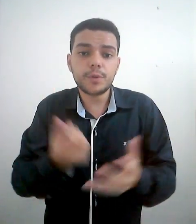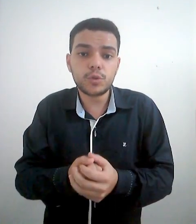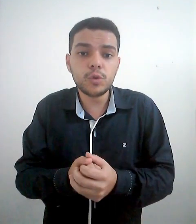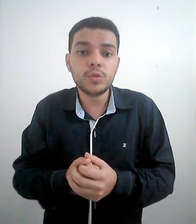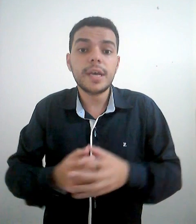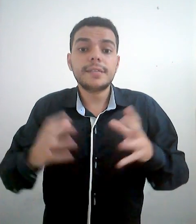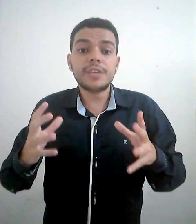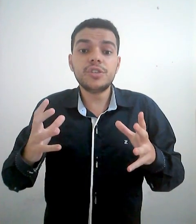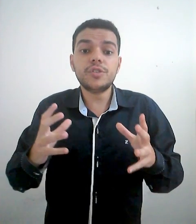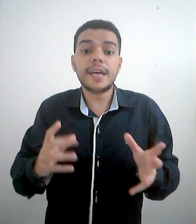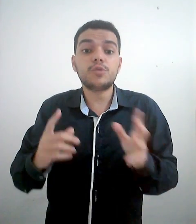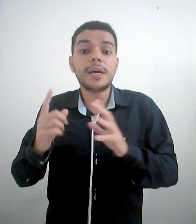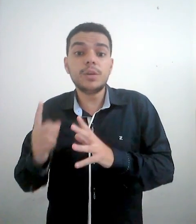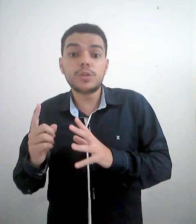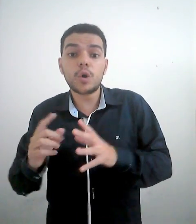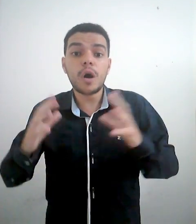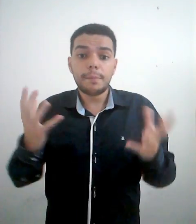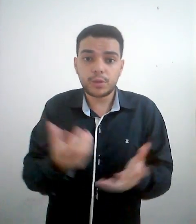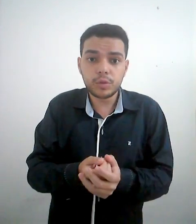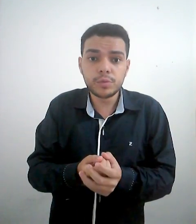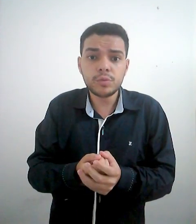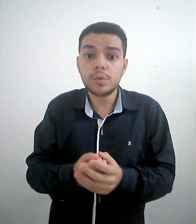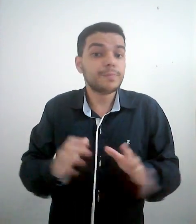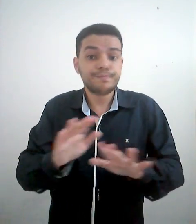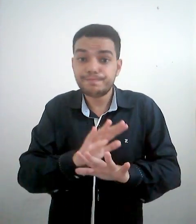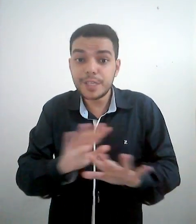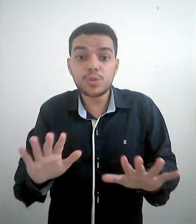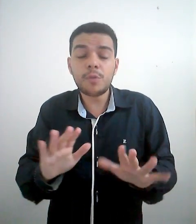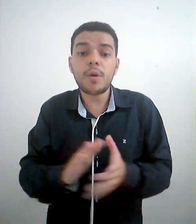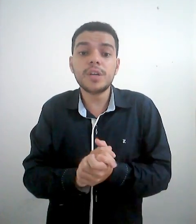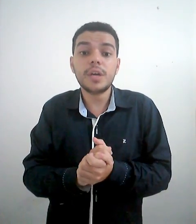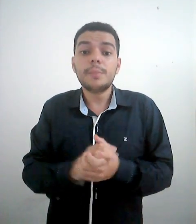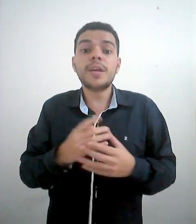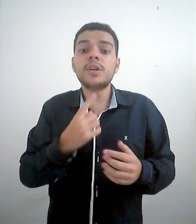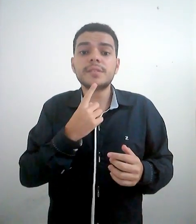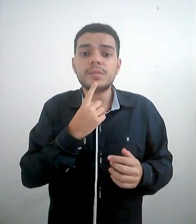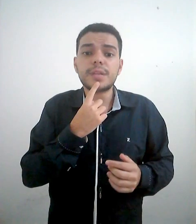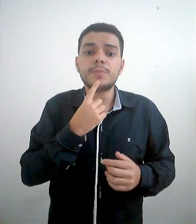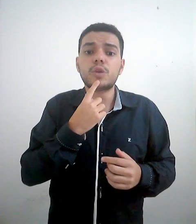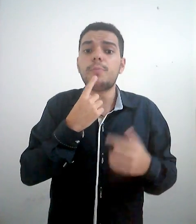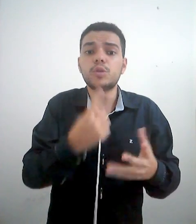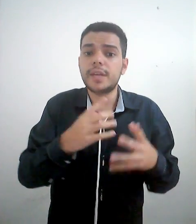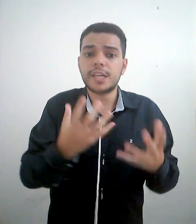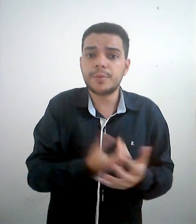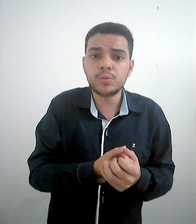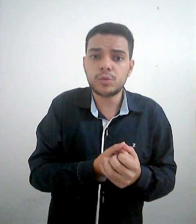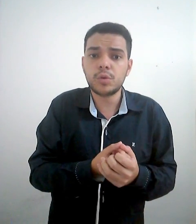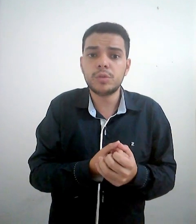para os surdos se a gente tivesse uma língua só para todo mundo? Isso não pode. Por que nós não temos só o português para o mundo todo?